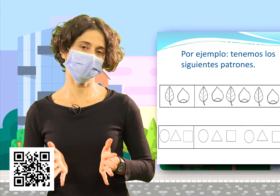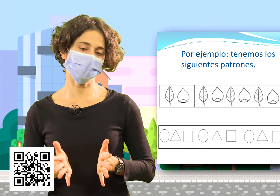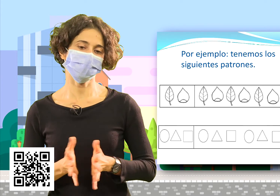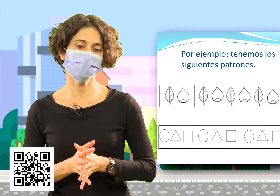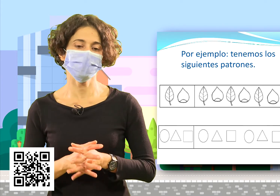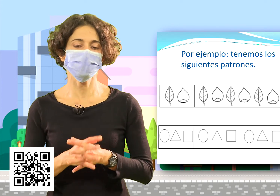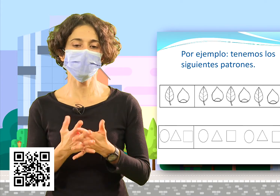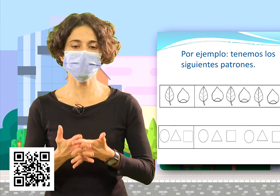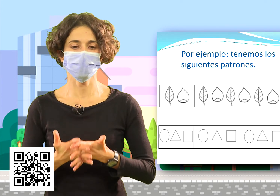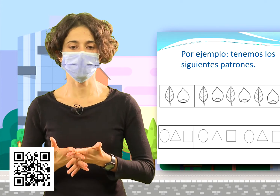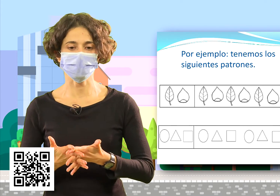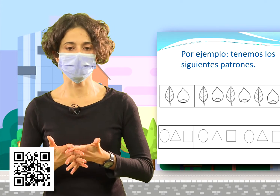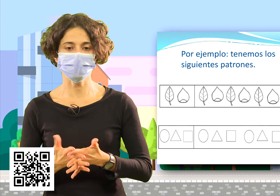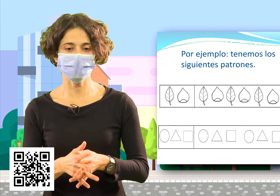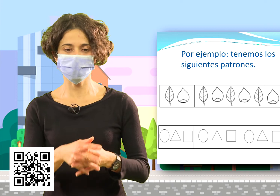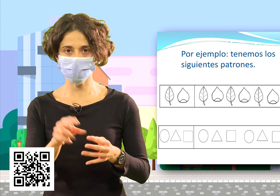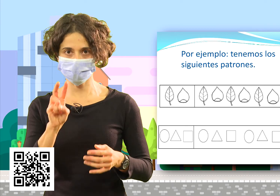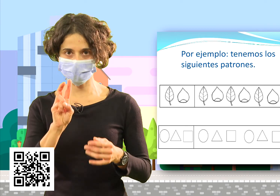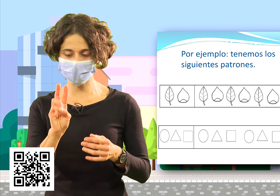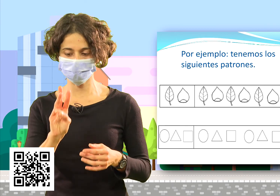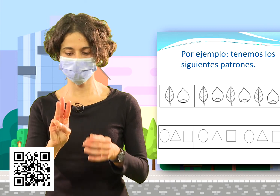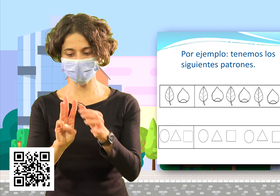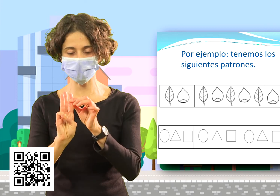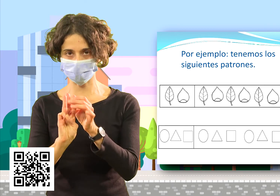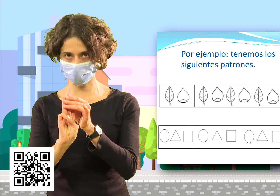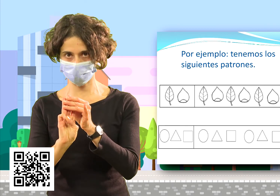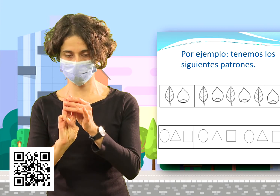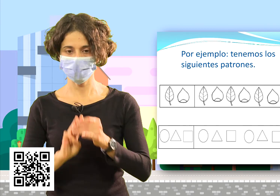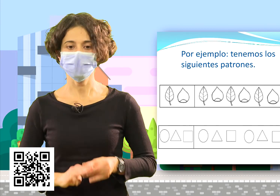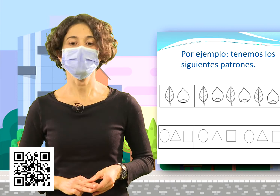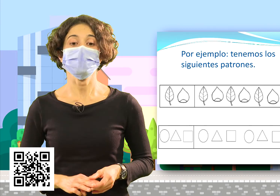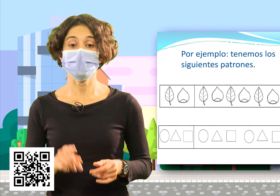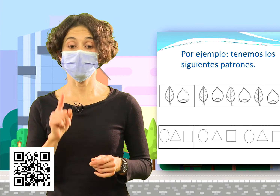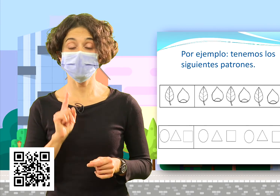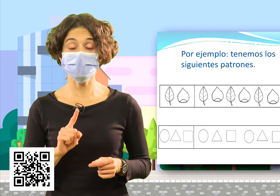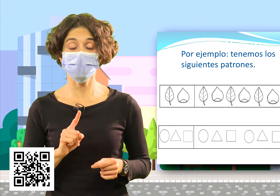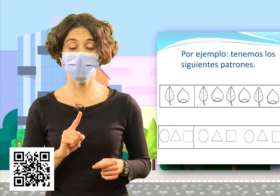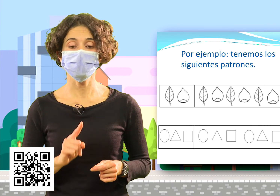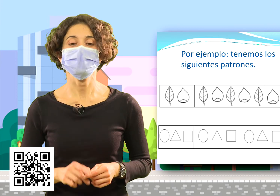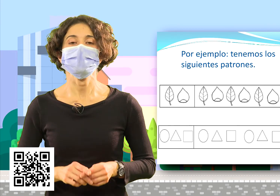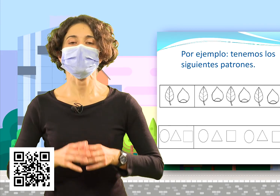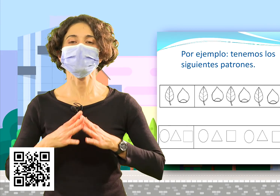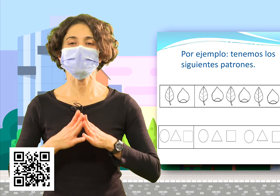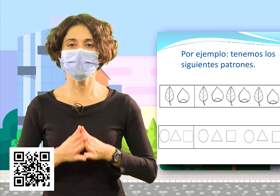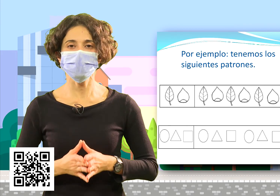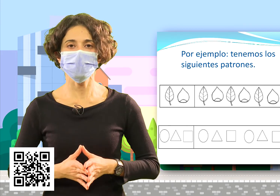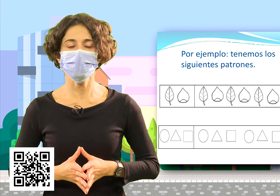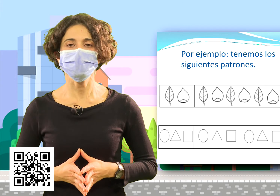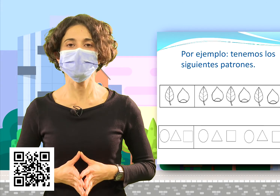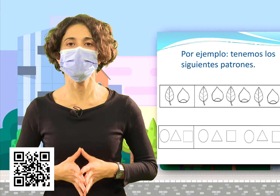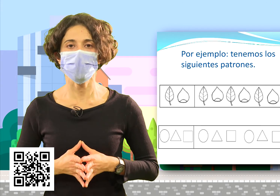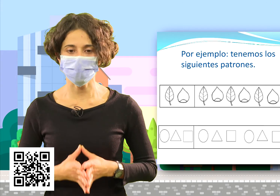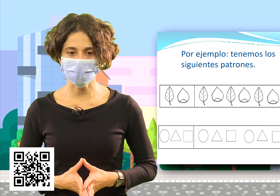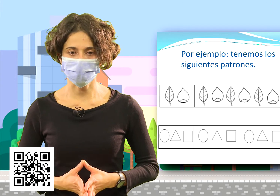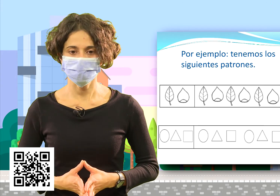patrón distinto. Tenemos figuras geométricas. Y tenemos tres dibujos. El círculo, el triángulo